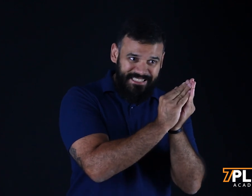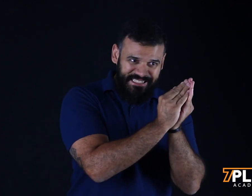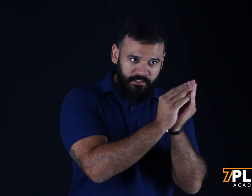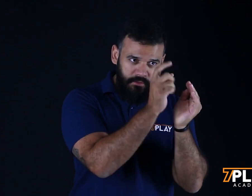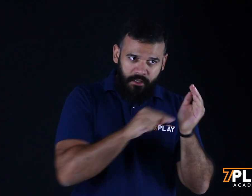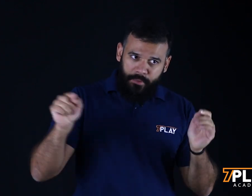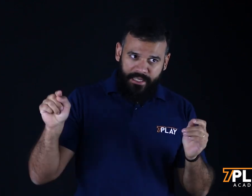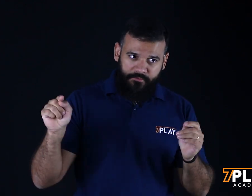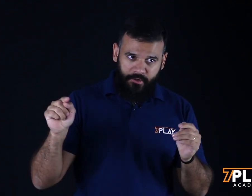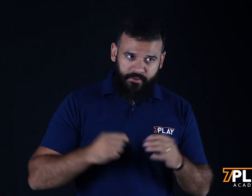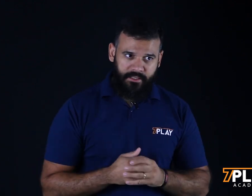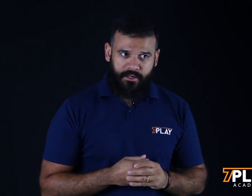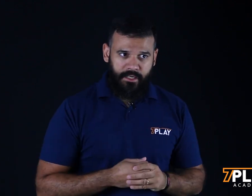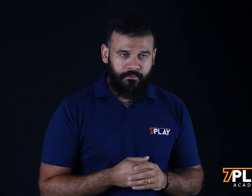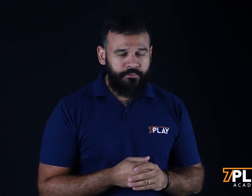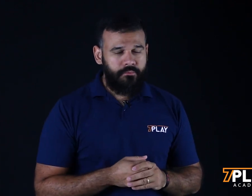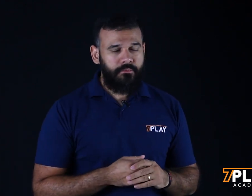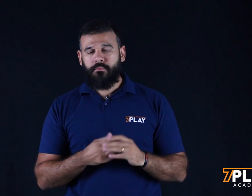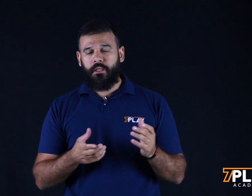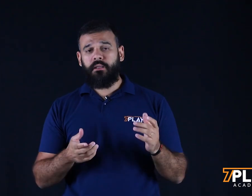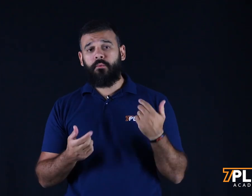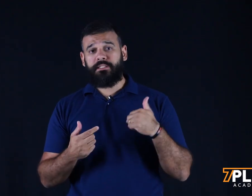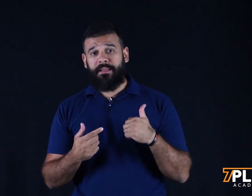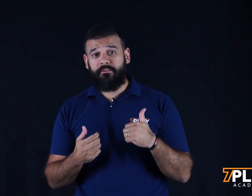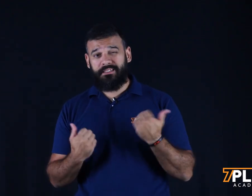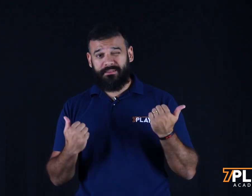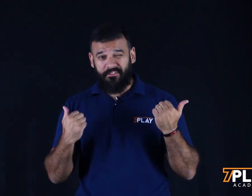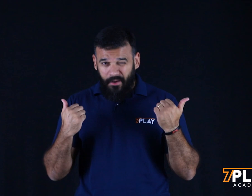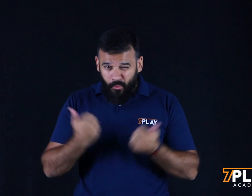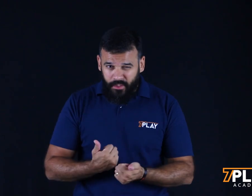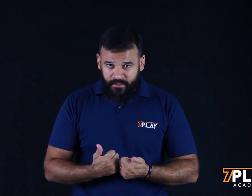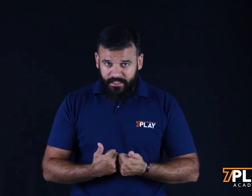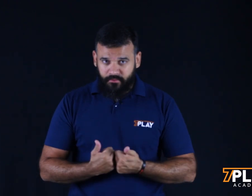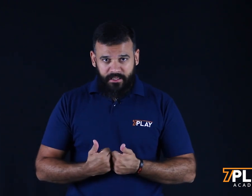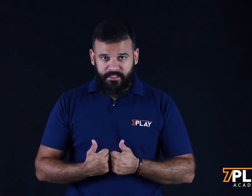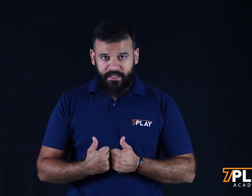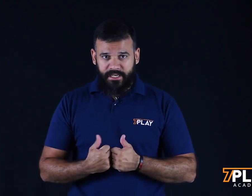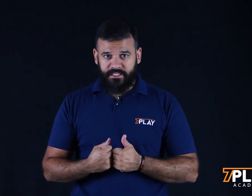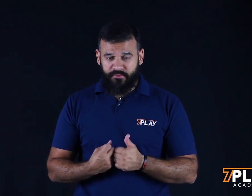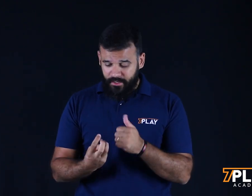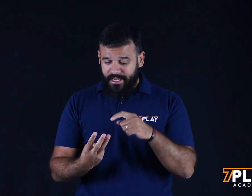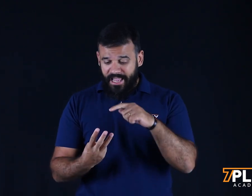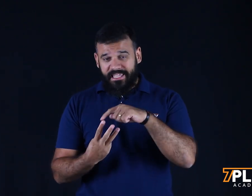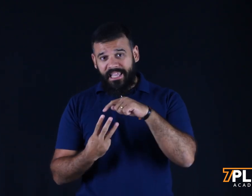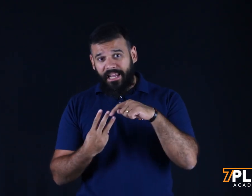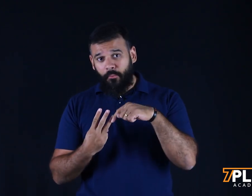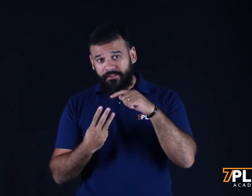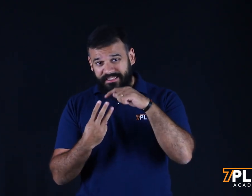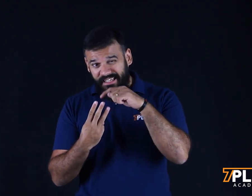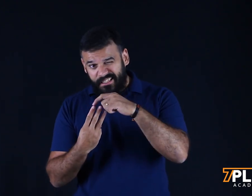sentido para aquele funil que você está trabalhando. E um aspecto que você precisa ficar muito atento em relação a criativo é que ele é um dos três